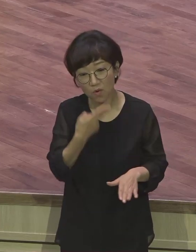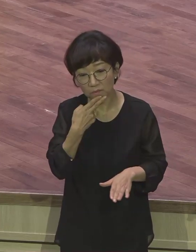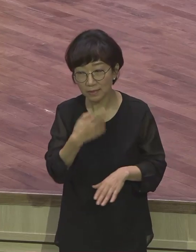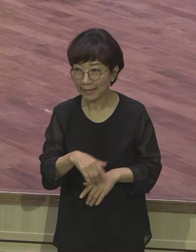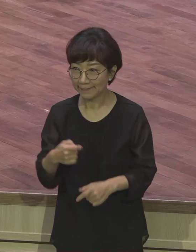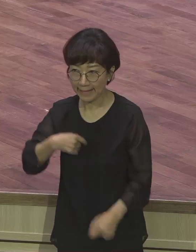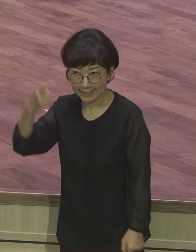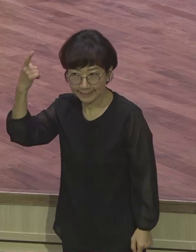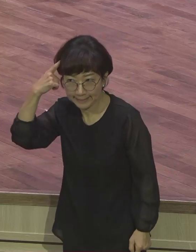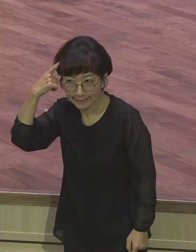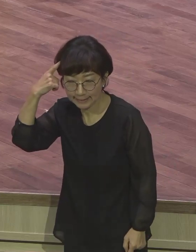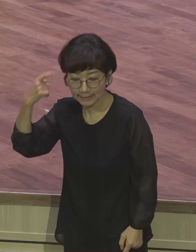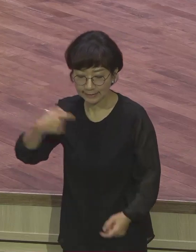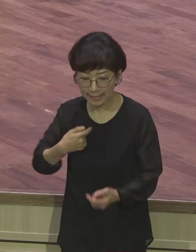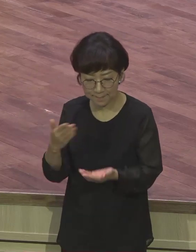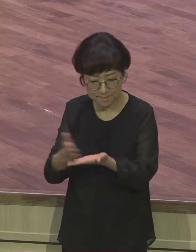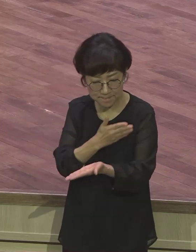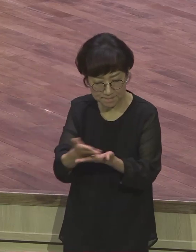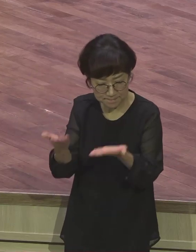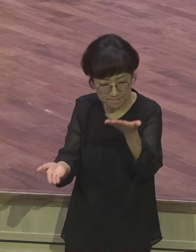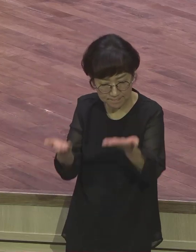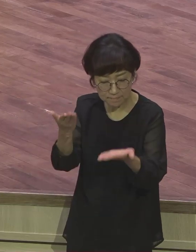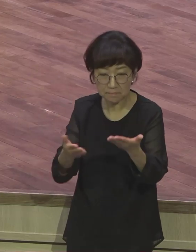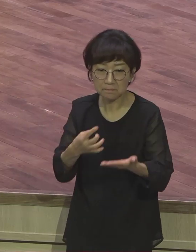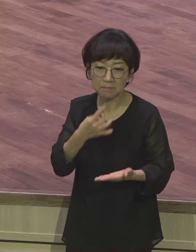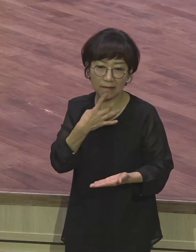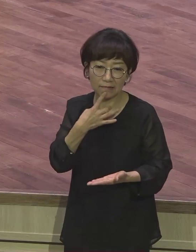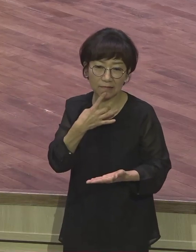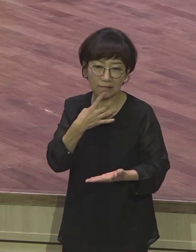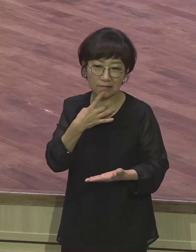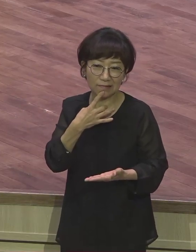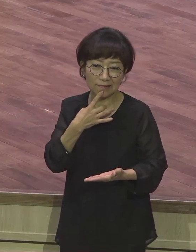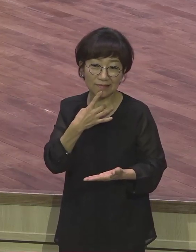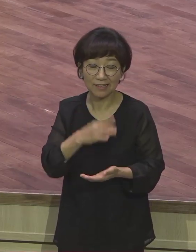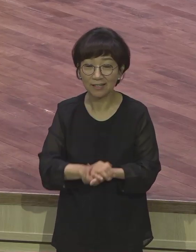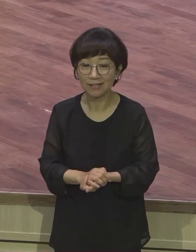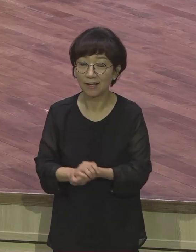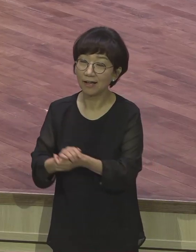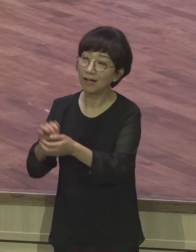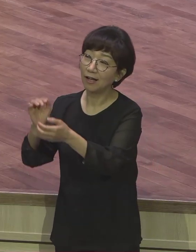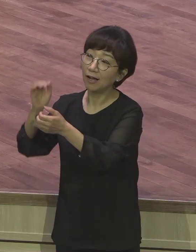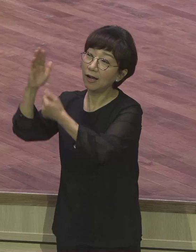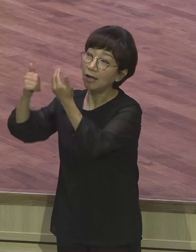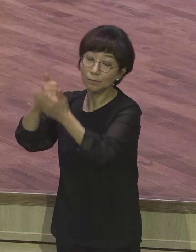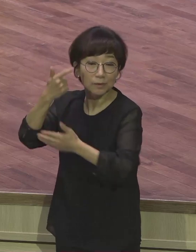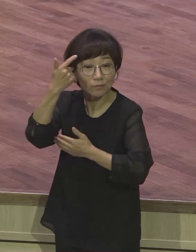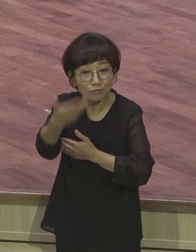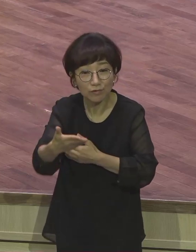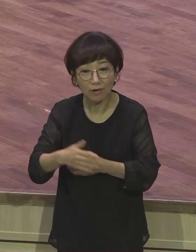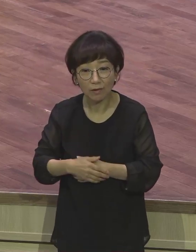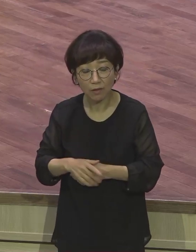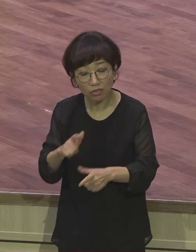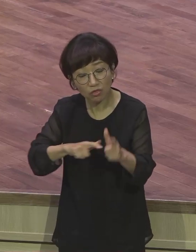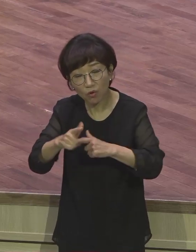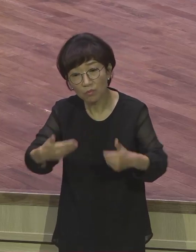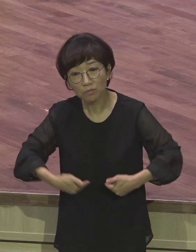속에 딱 잡혀있어 주님이 묻잖아요 더 이상 내가 뭘 줄까 2019년도